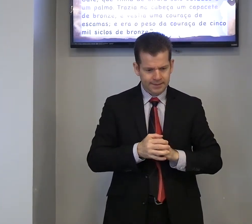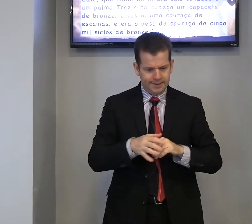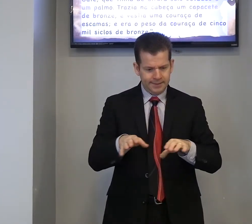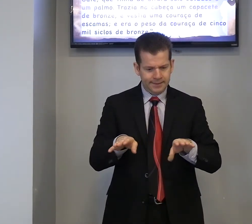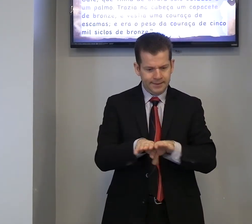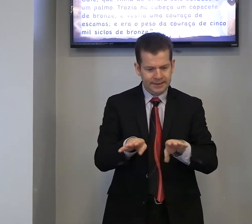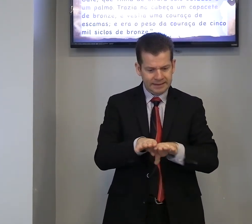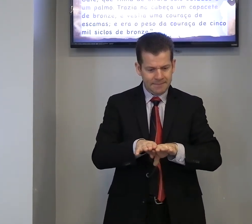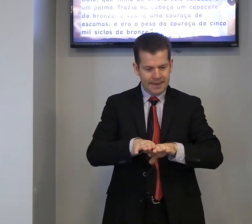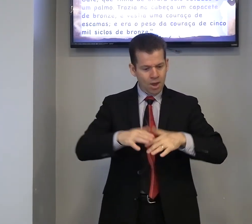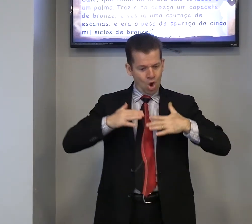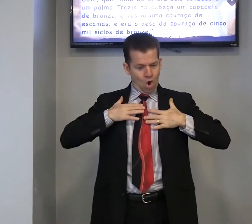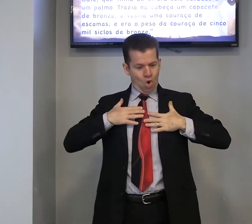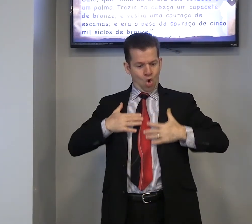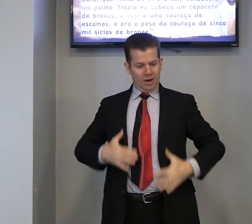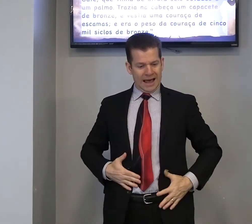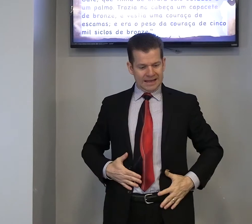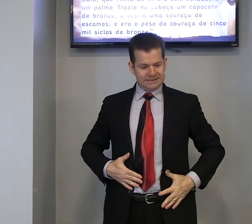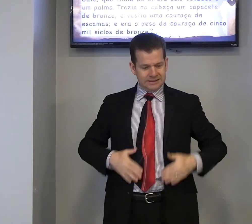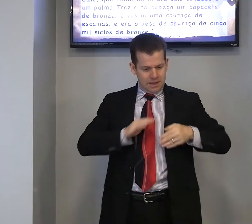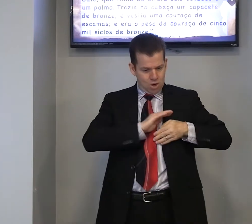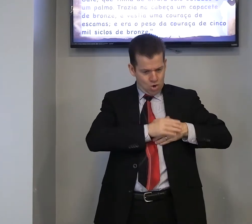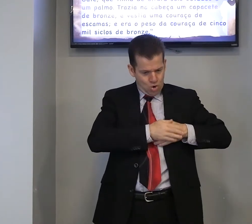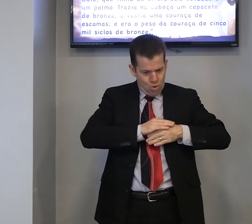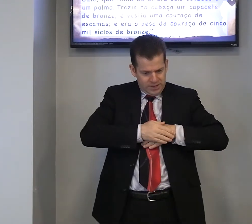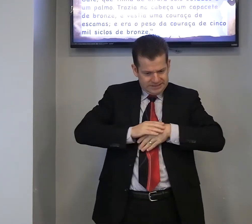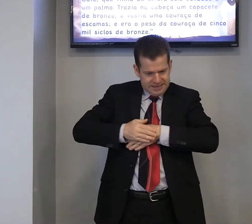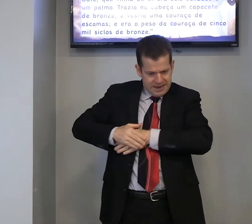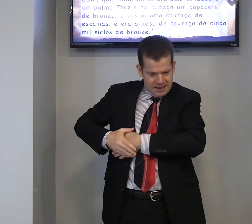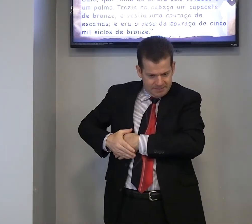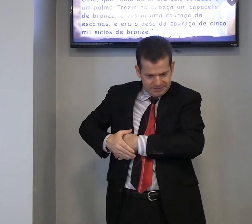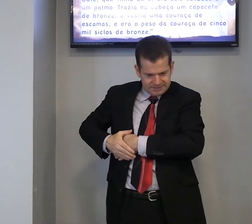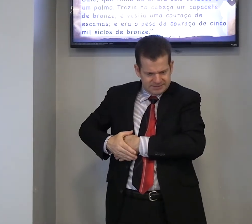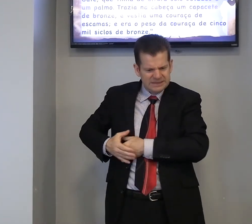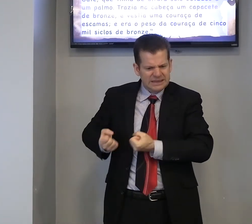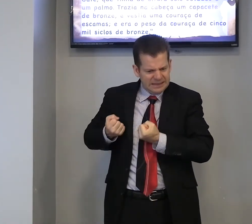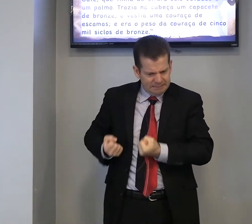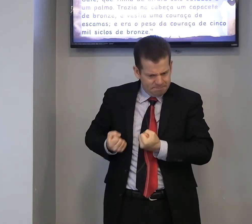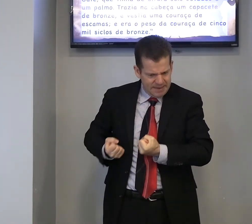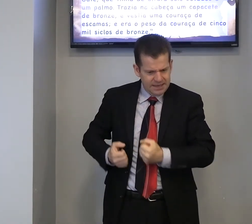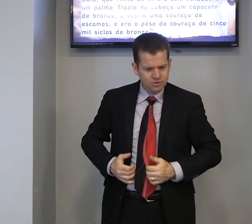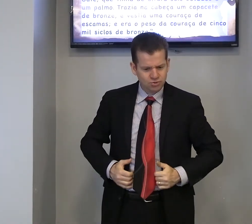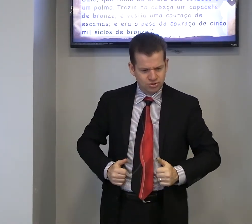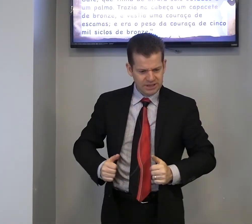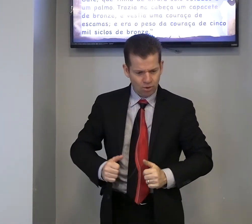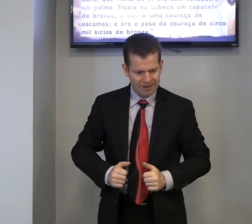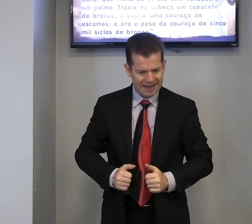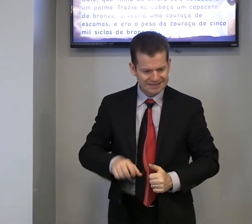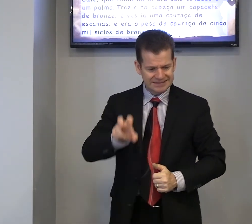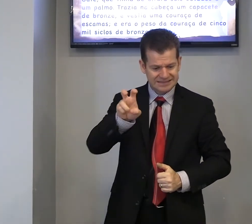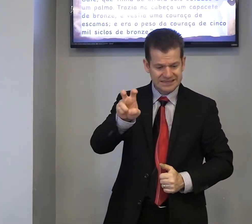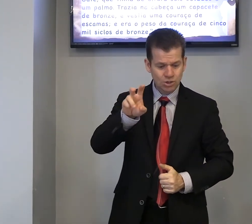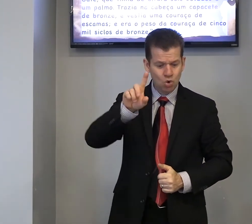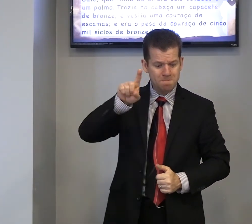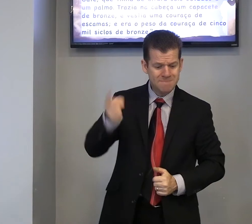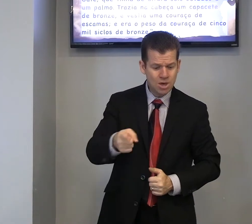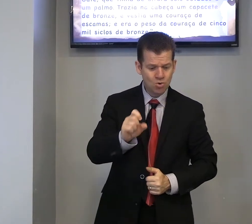e também, couraça, com escamas, peso, da couraça, cinco mil